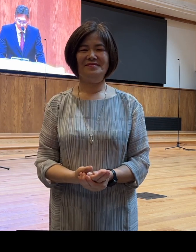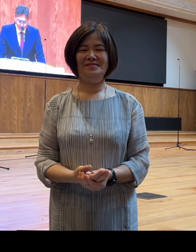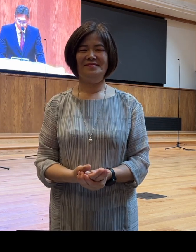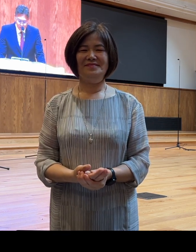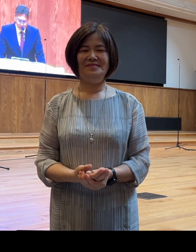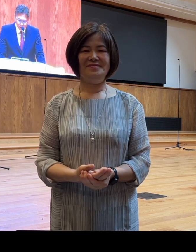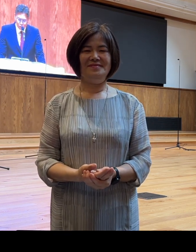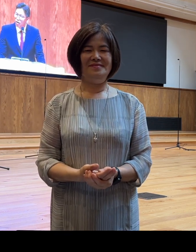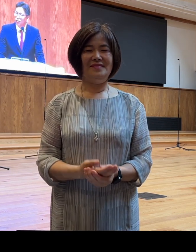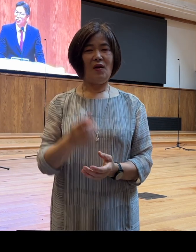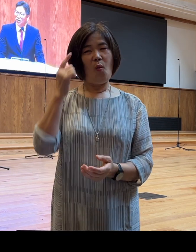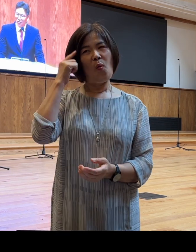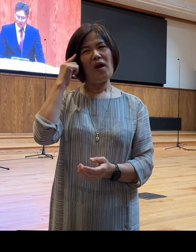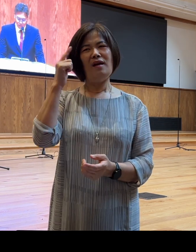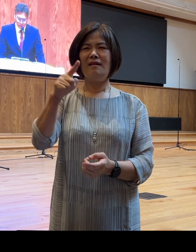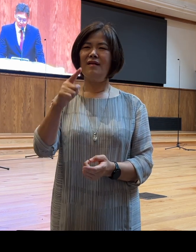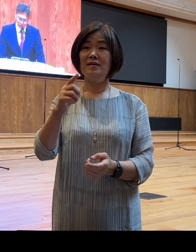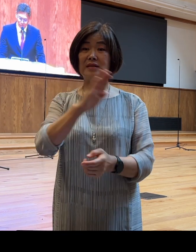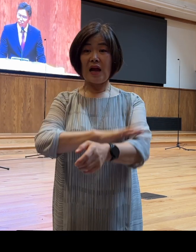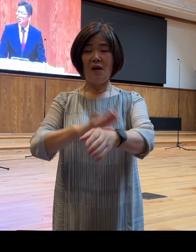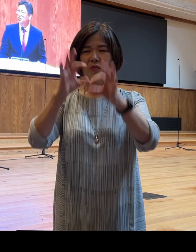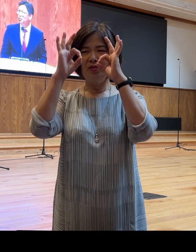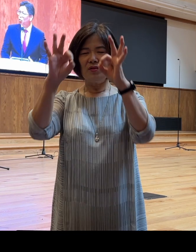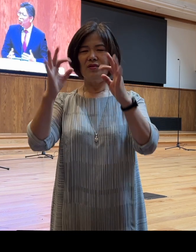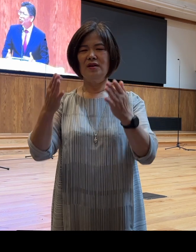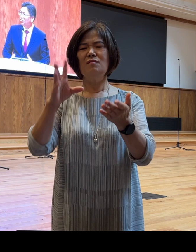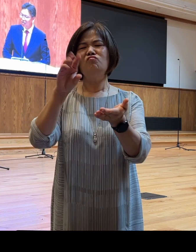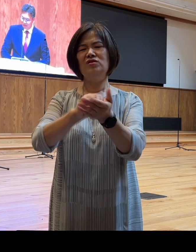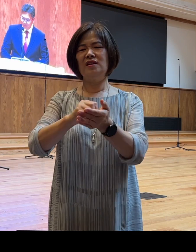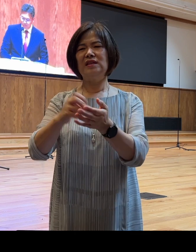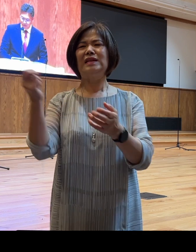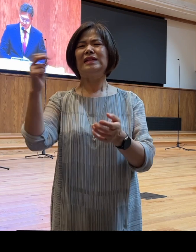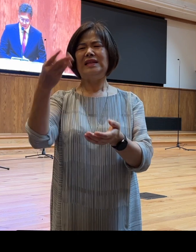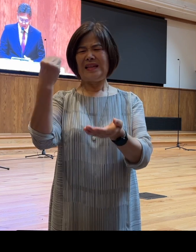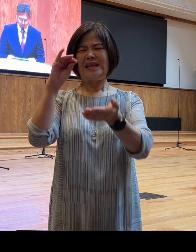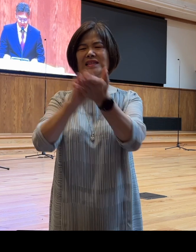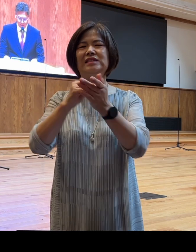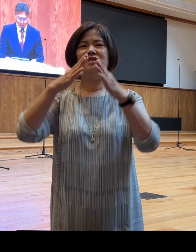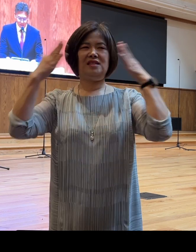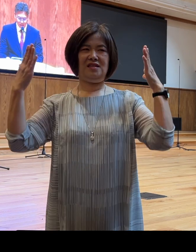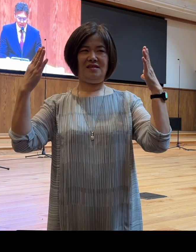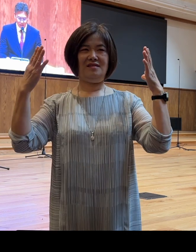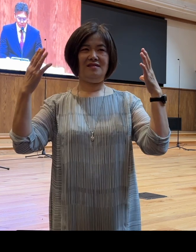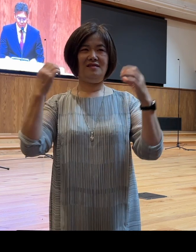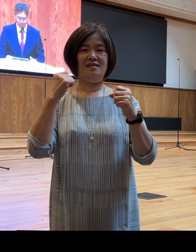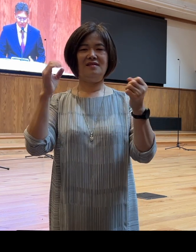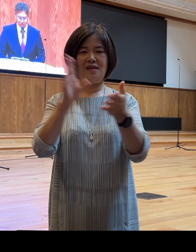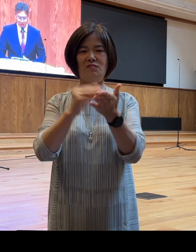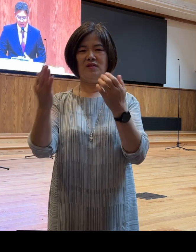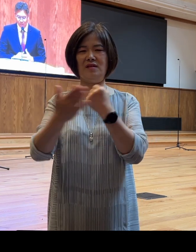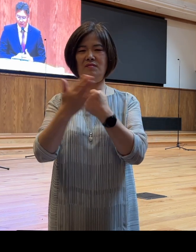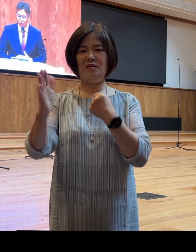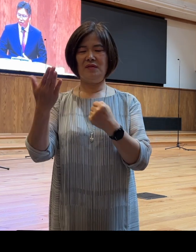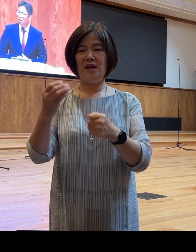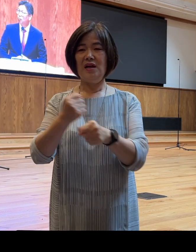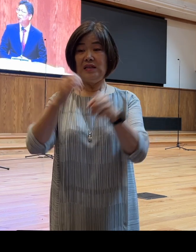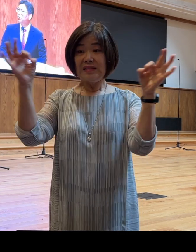왜 그런가 살펴봤더니 문제는 요요현상 때문입니다 살을 목표만큼 단기간에 뺀 이후에 목표의식을